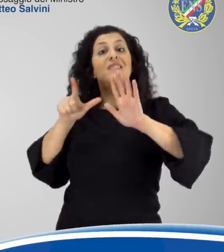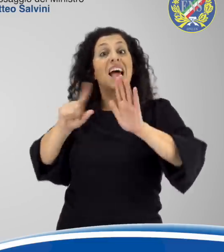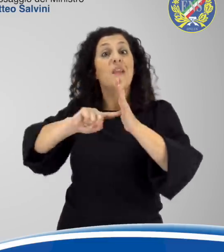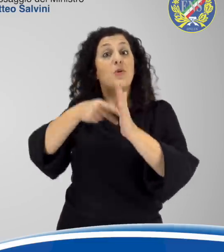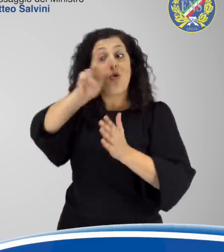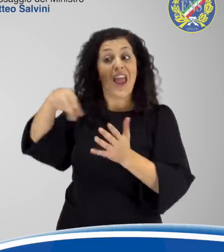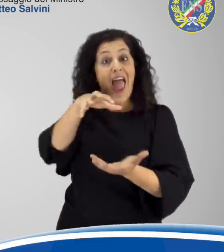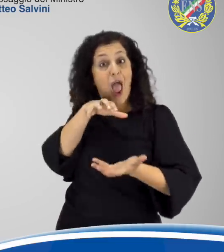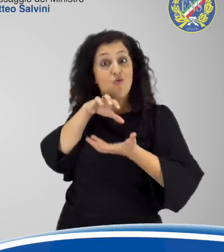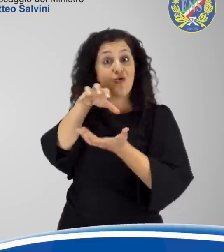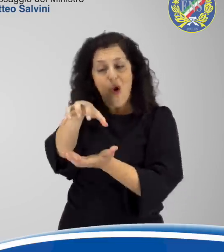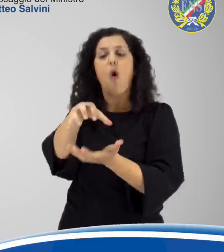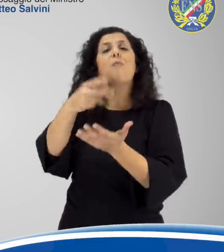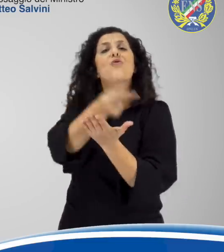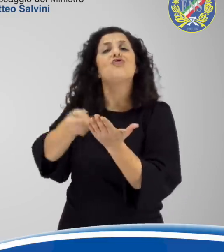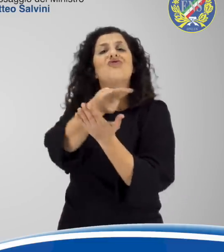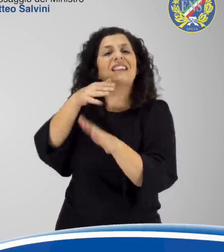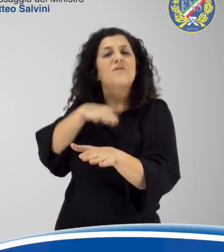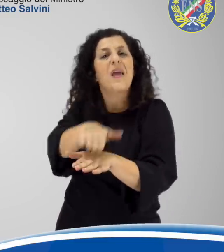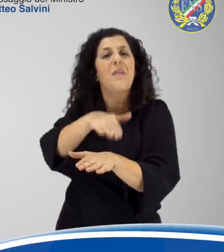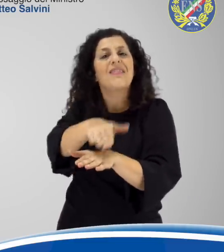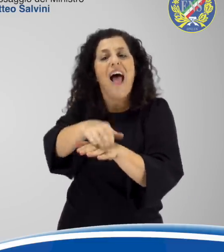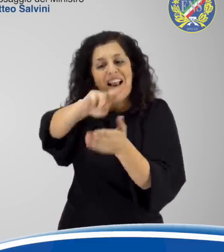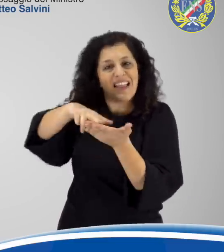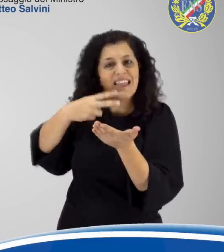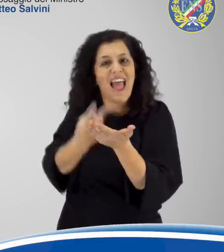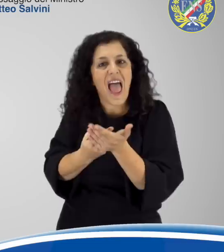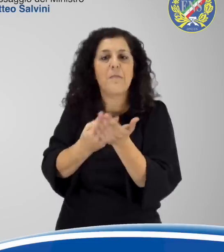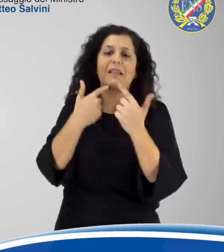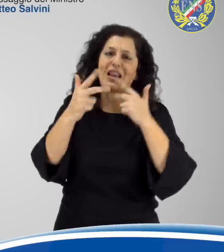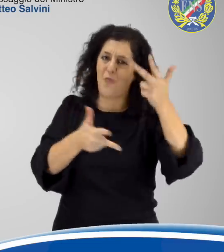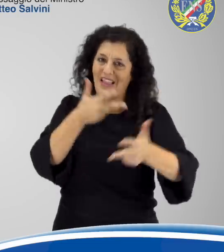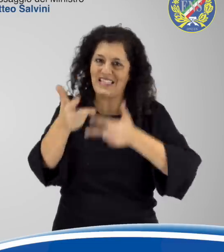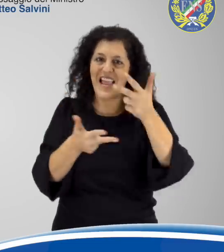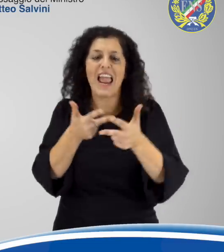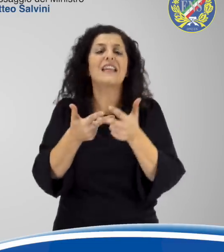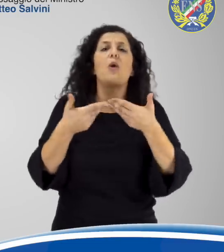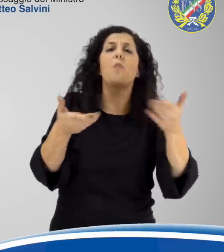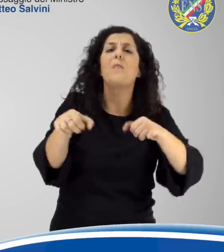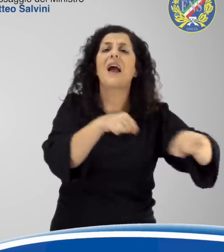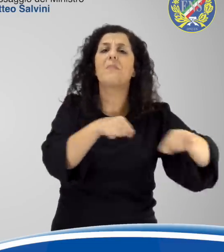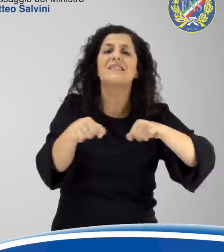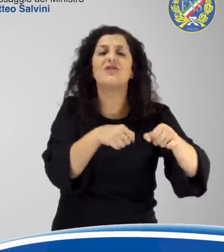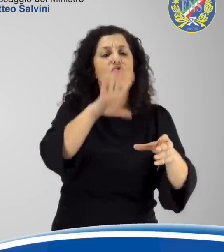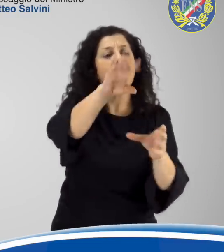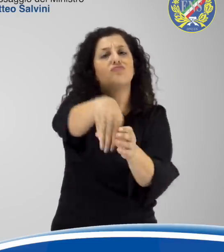milioni di euro per progetti sperimentali per l'interpretariato nella lingua dei segni per le pubbliche amministrazioni e i posti di